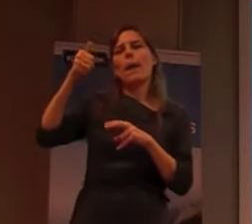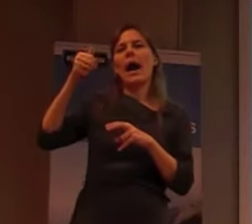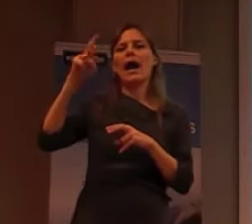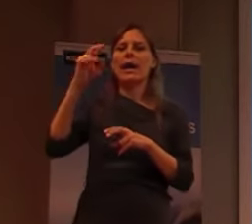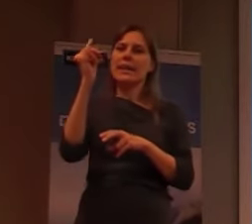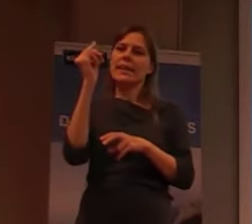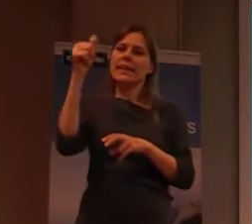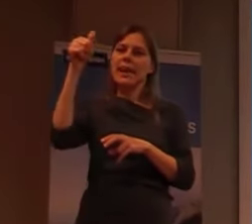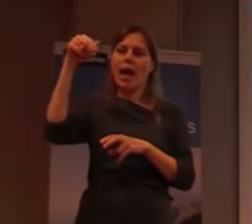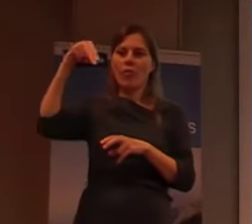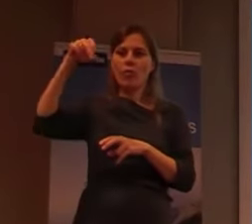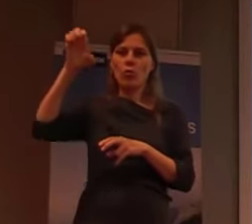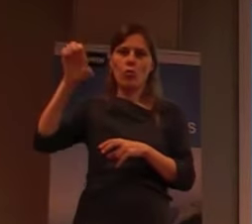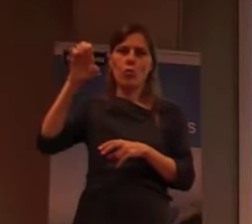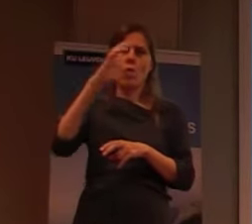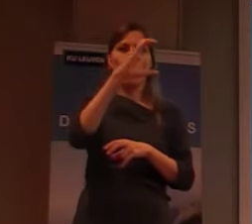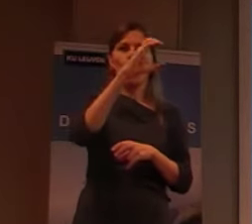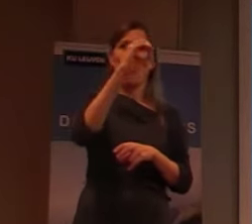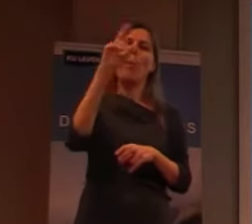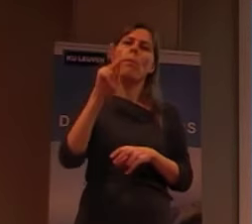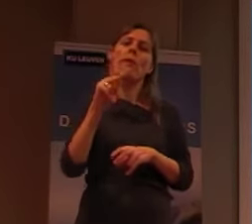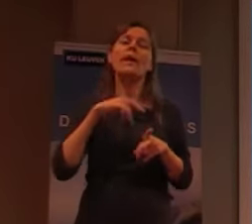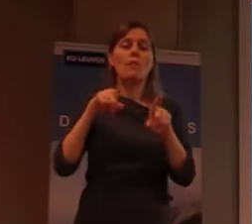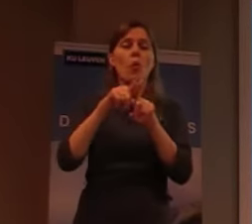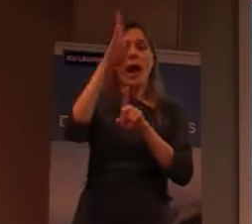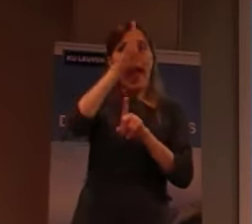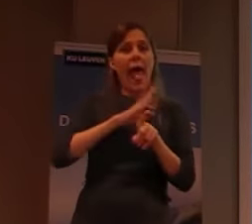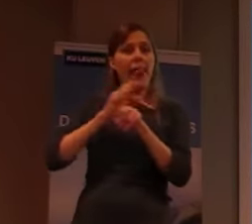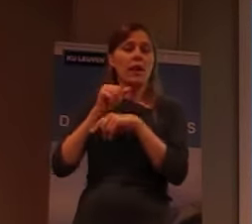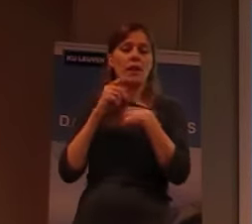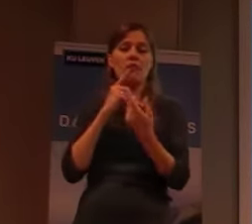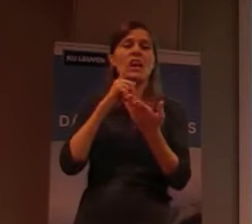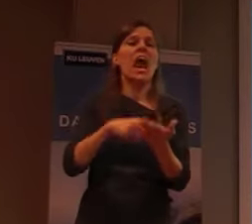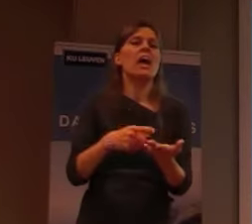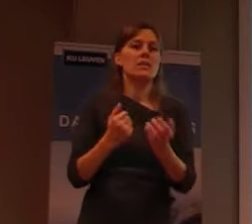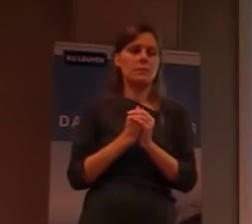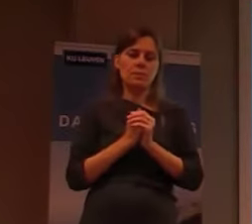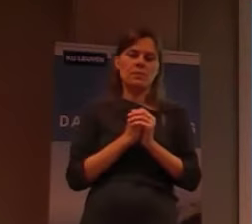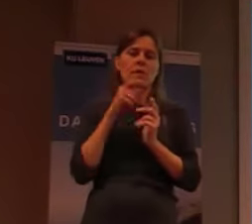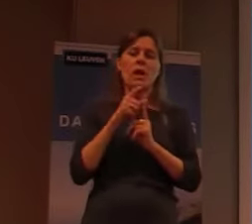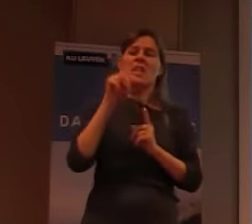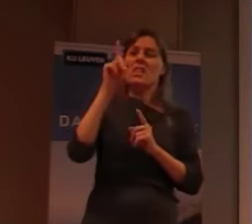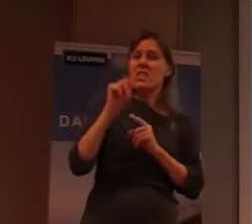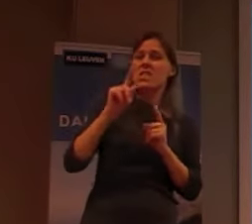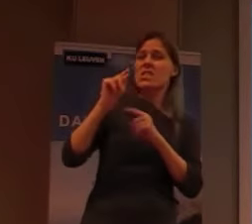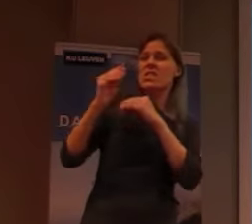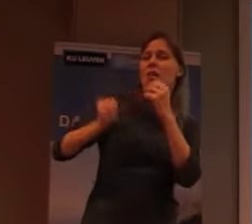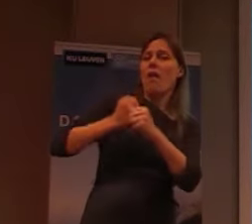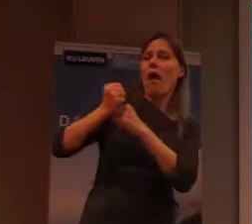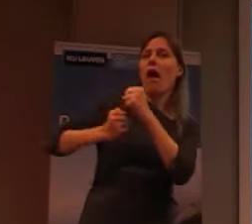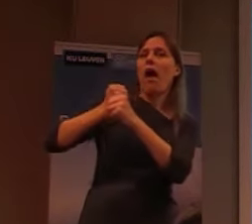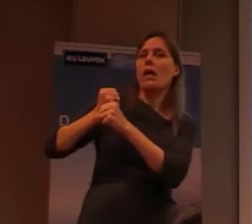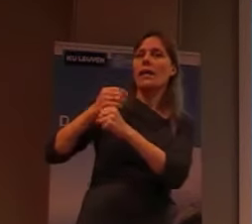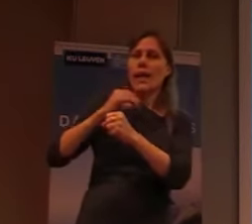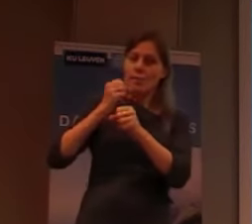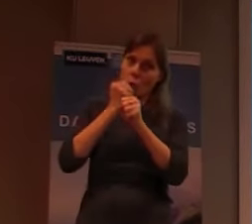die, die, die ook, heilig is verhaald. Die heeft, die heeft, tientallen jaren, heeft die gewerkt, in opdracht van